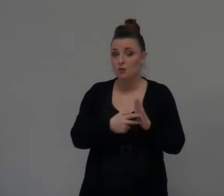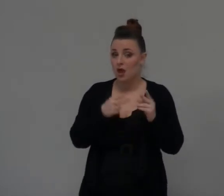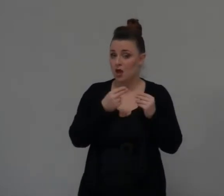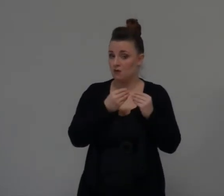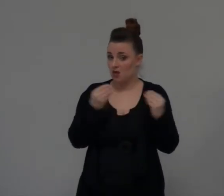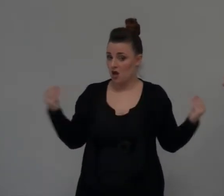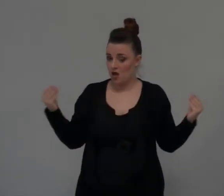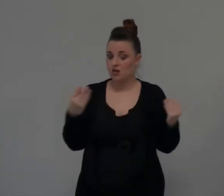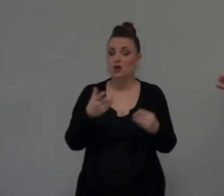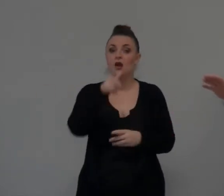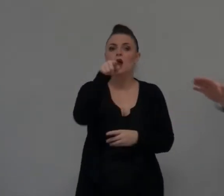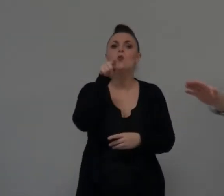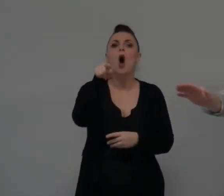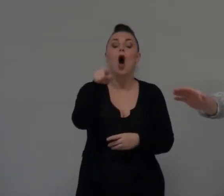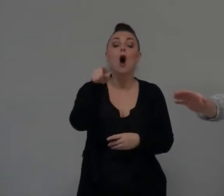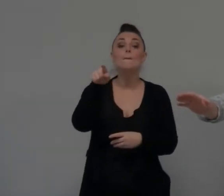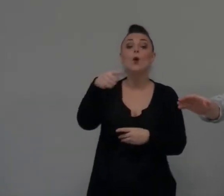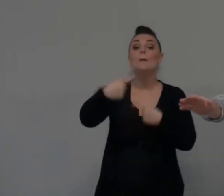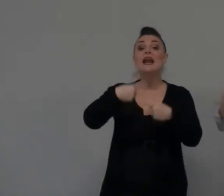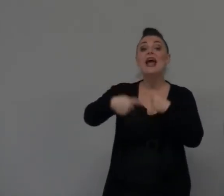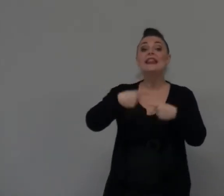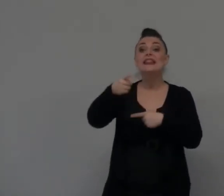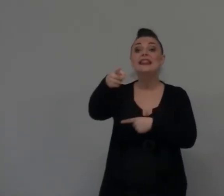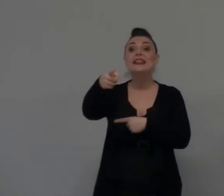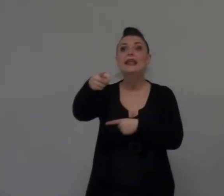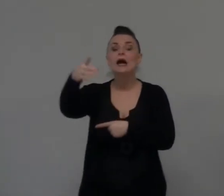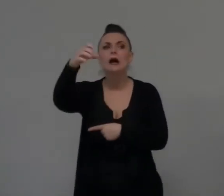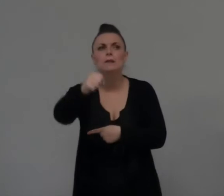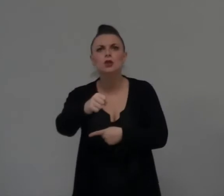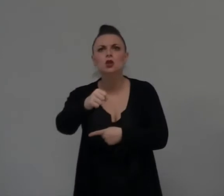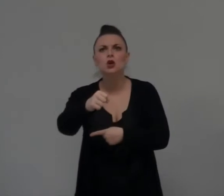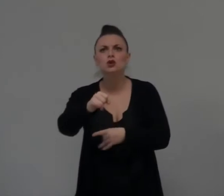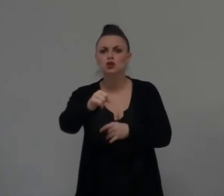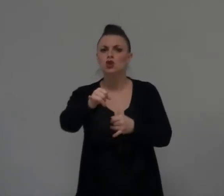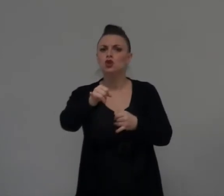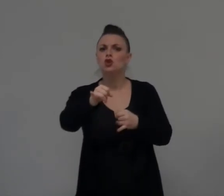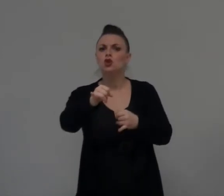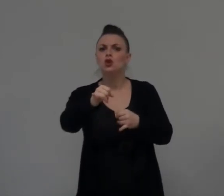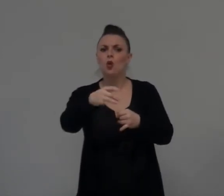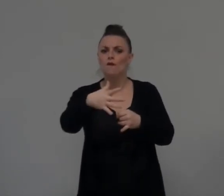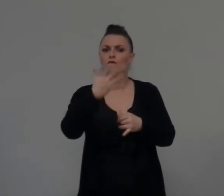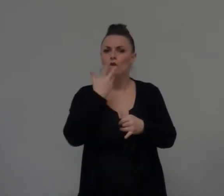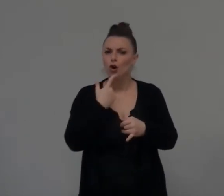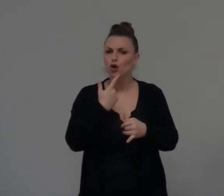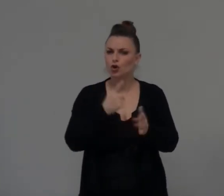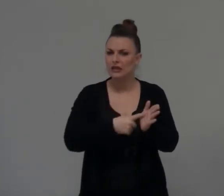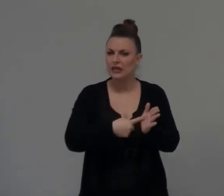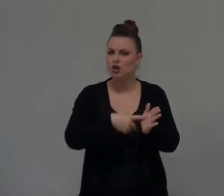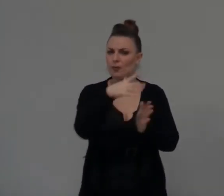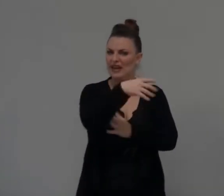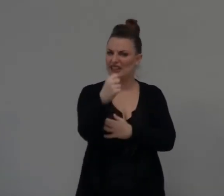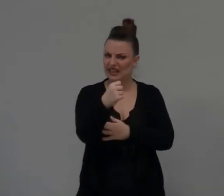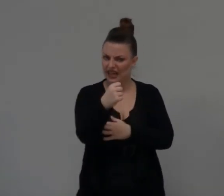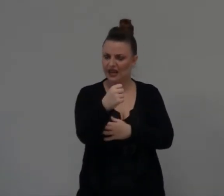detto Quando si ha saluto da terra Ah Eh Nati Farò volere Vieni Farò volere Vieni La prima cosa che ha detto